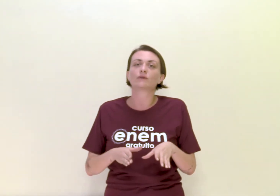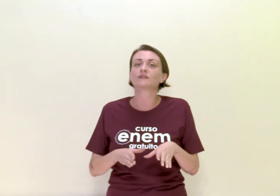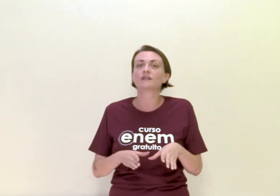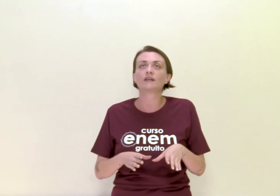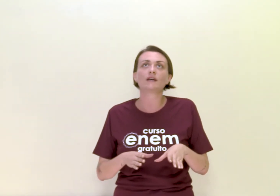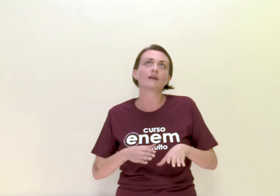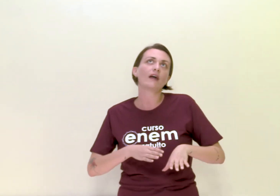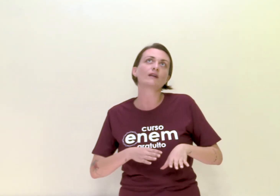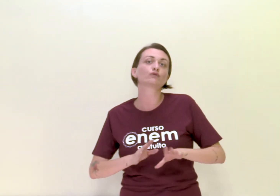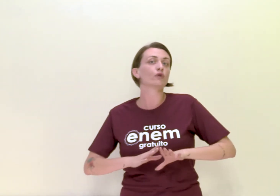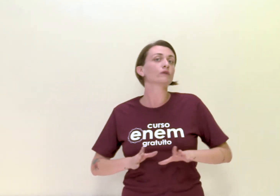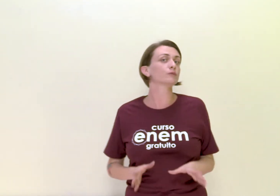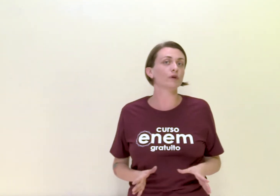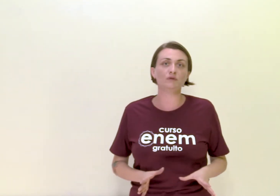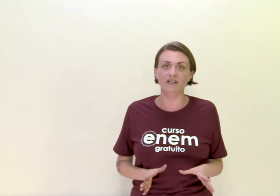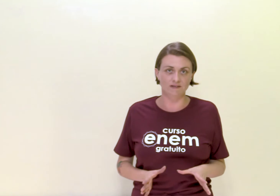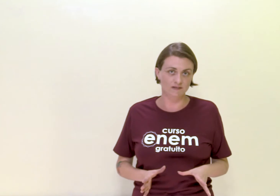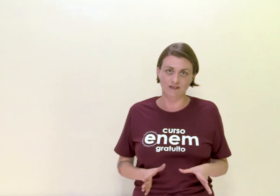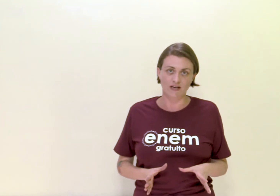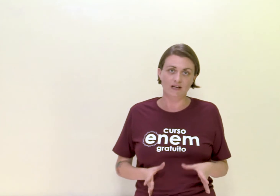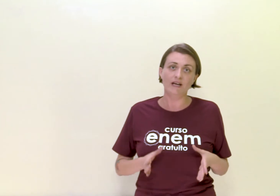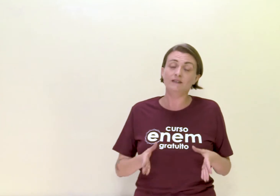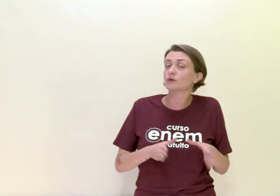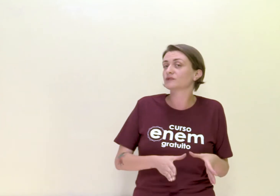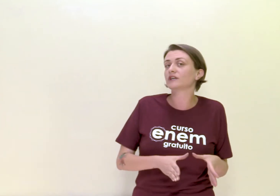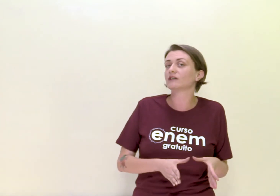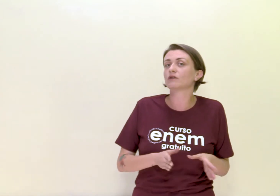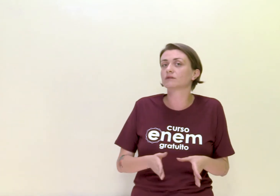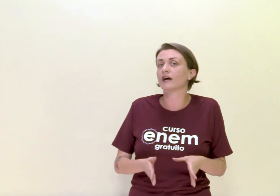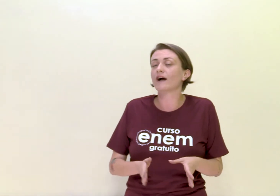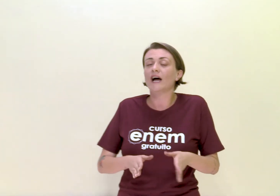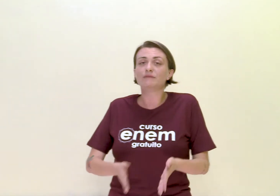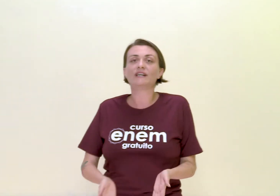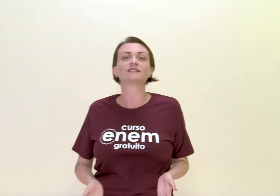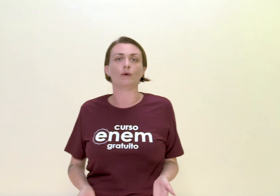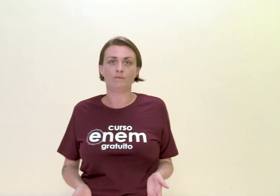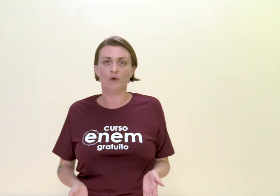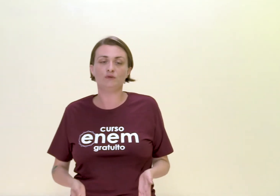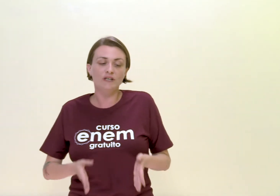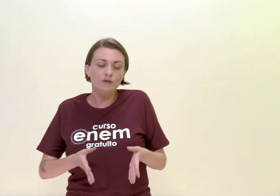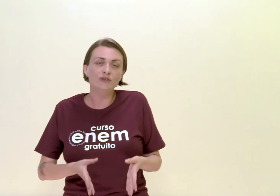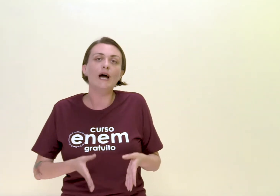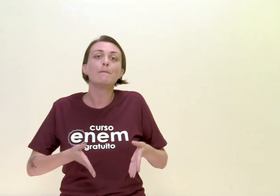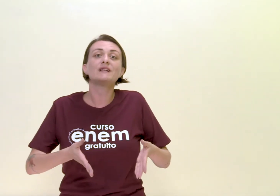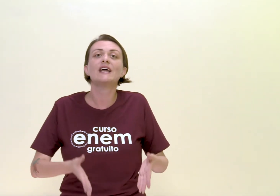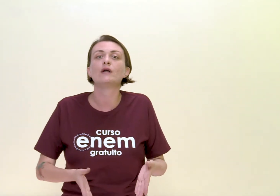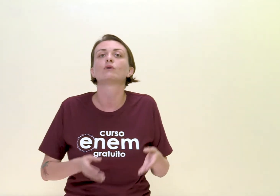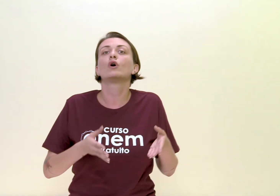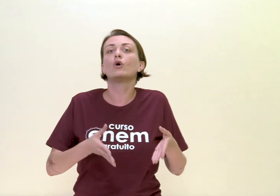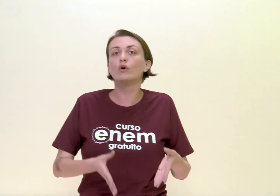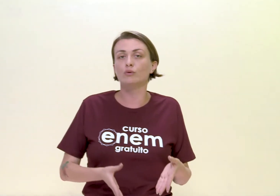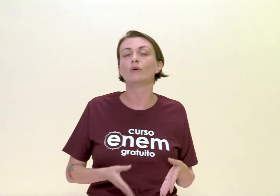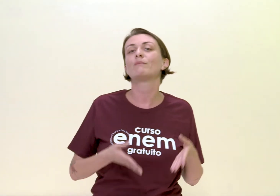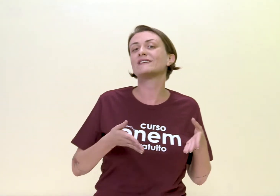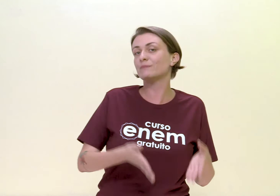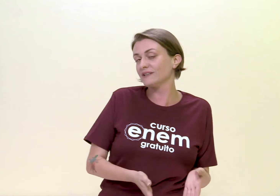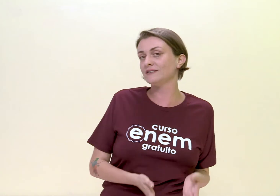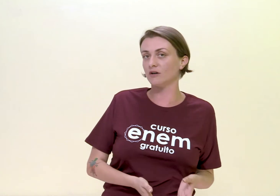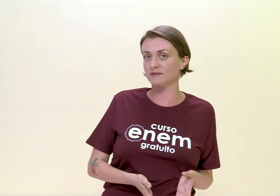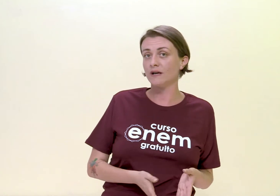coisa que era o sonho dos portugueses. Eles conseguiram encontrar a mineração, conseguiram encontrar minério, ouro, pedra preciosa.